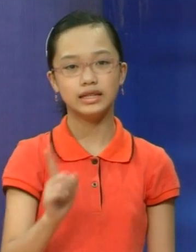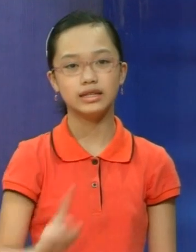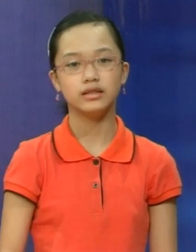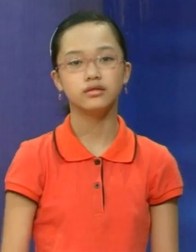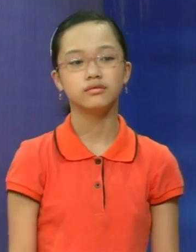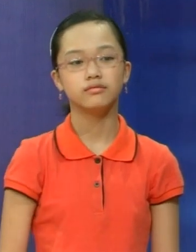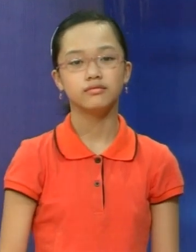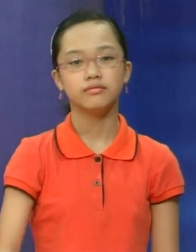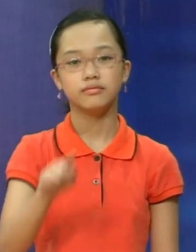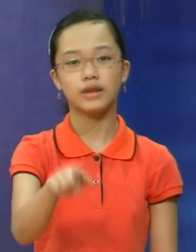Bạn thích uống gì